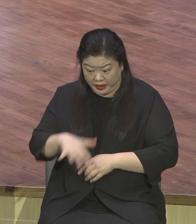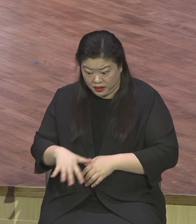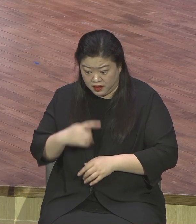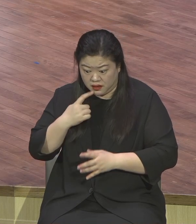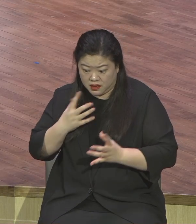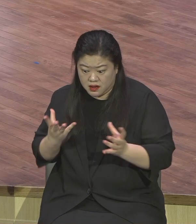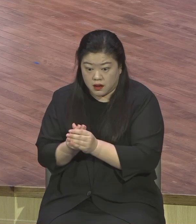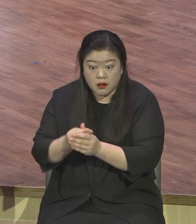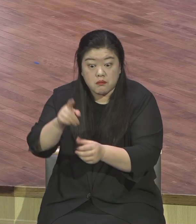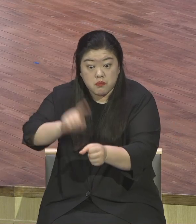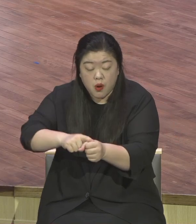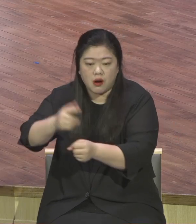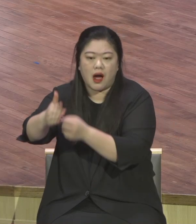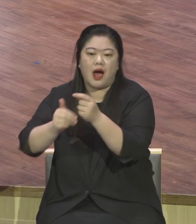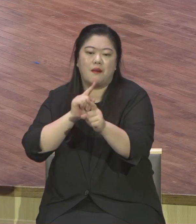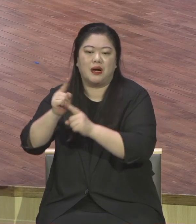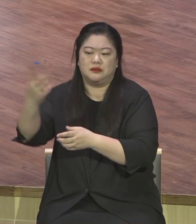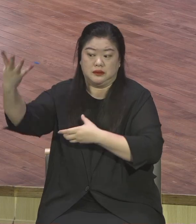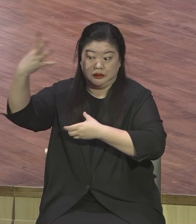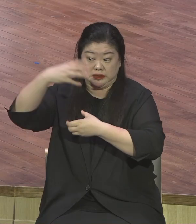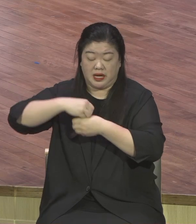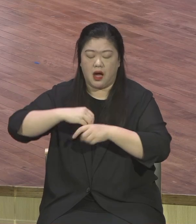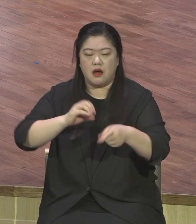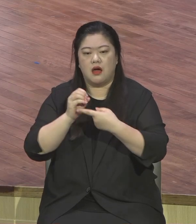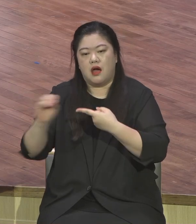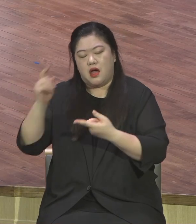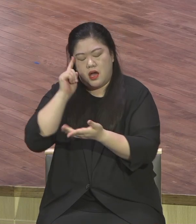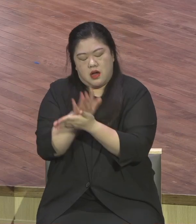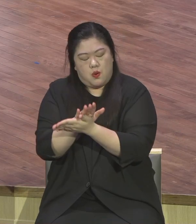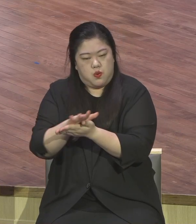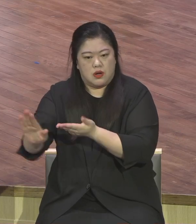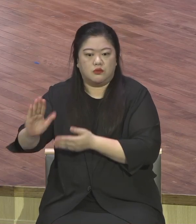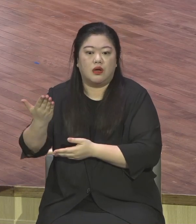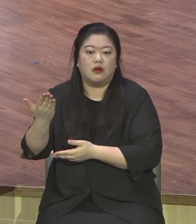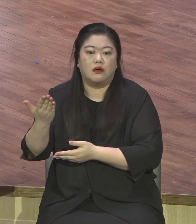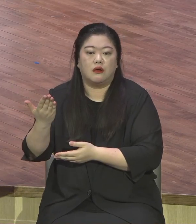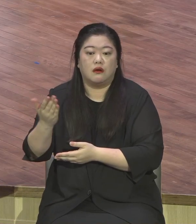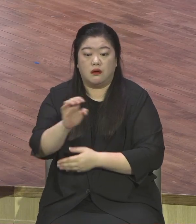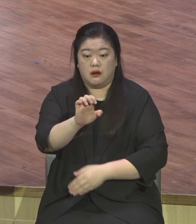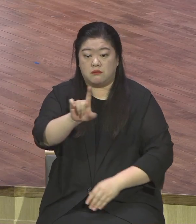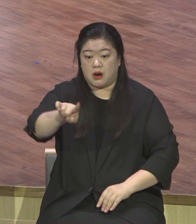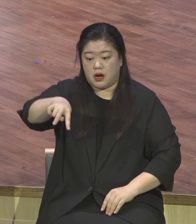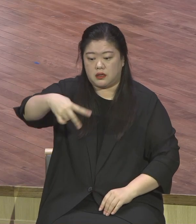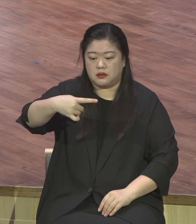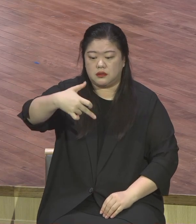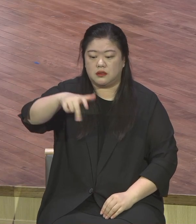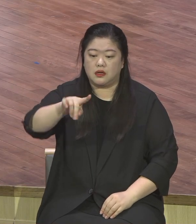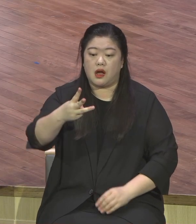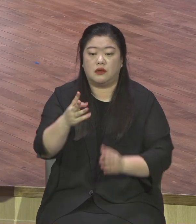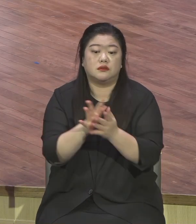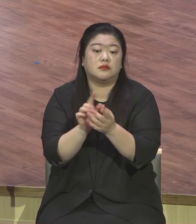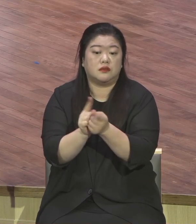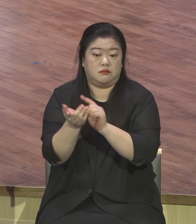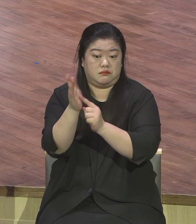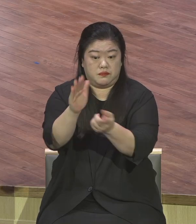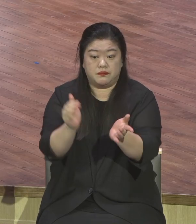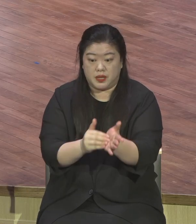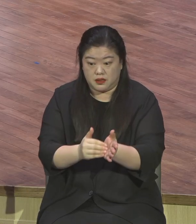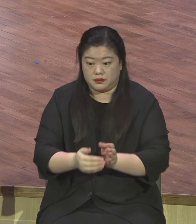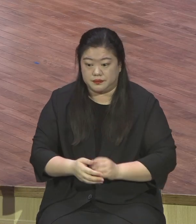그래서 하나님께서 인간이 발악을 하고 있거든 살아보려고 남아보려고 어떻게 구원